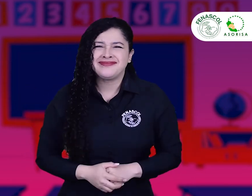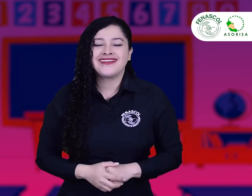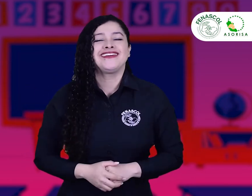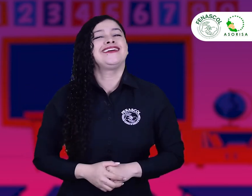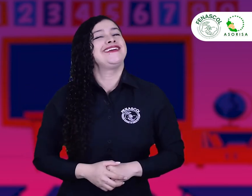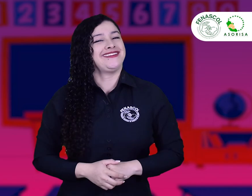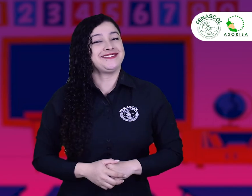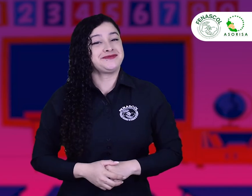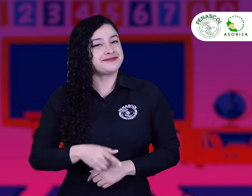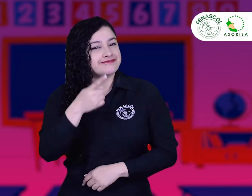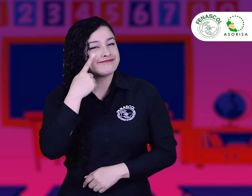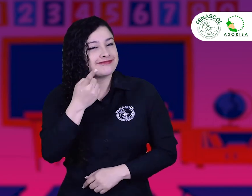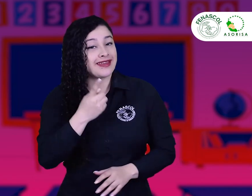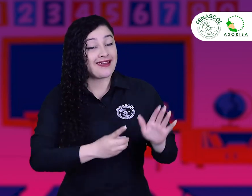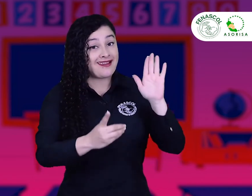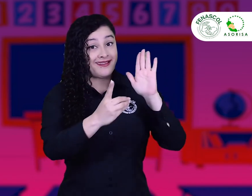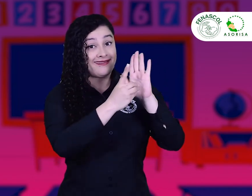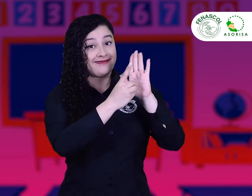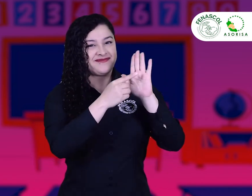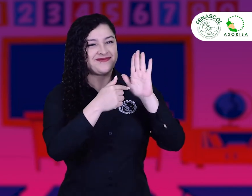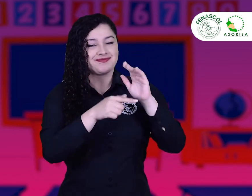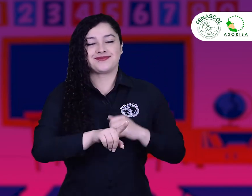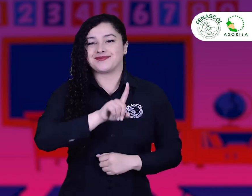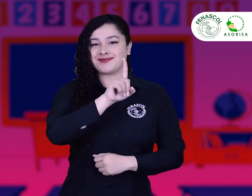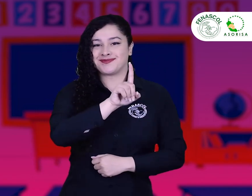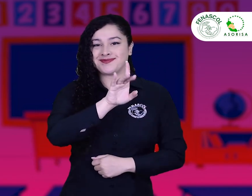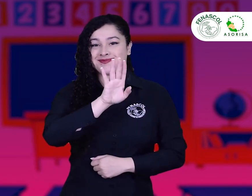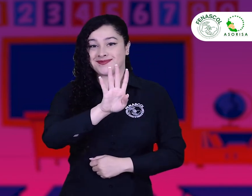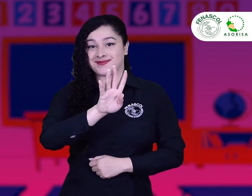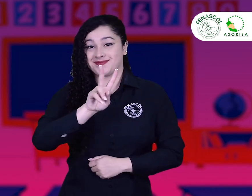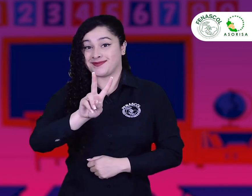esto? Bueno, el Decreto 1421 del año 2017.